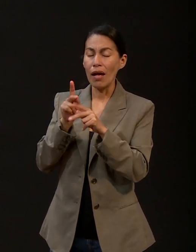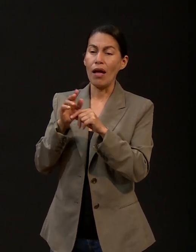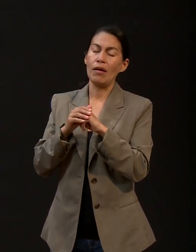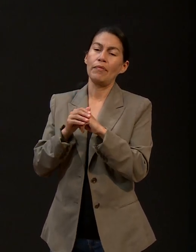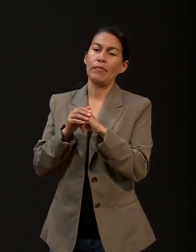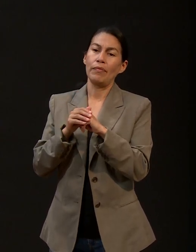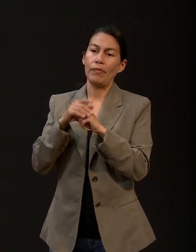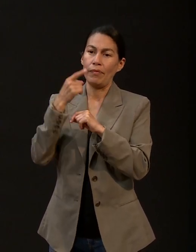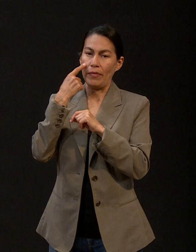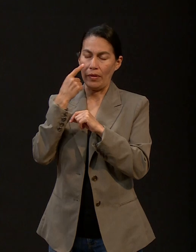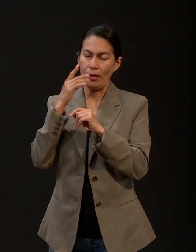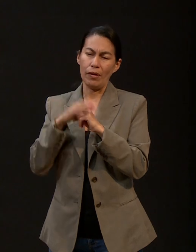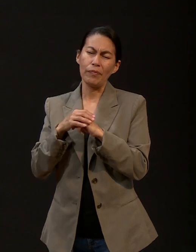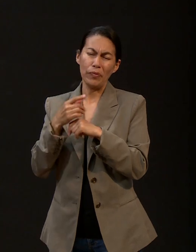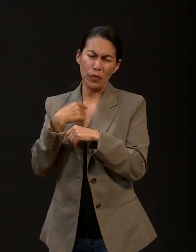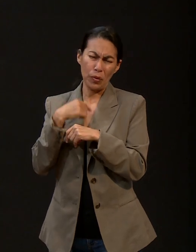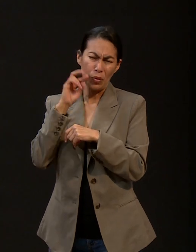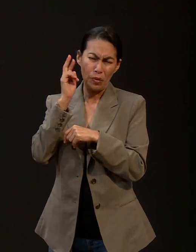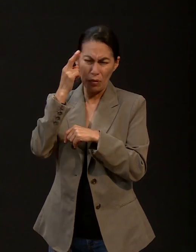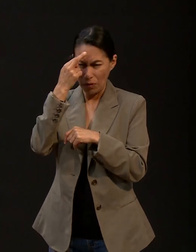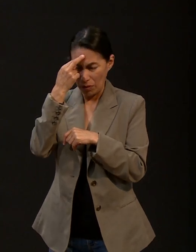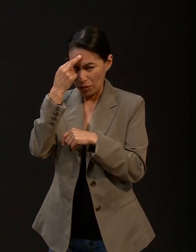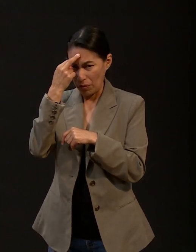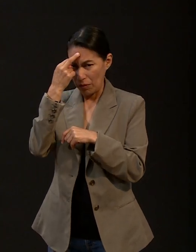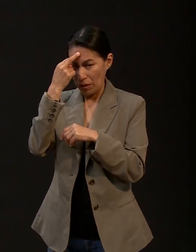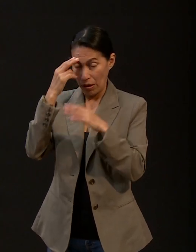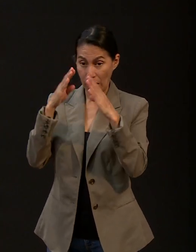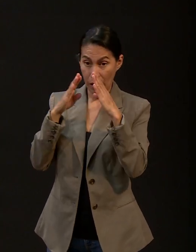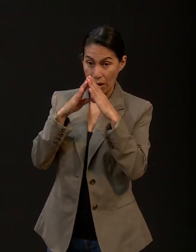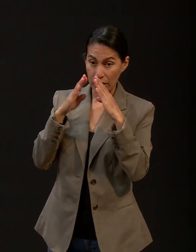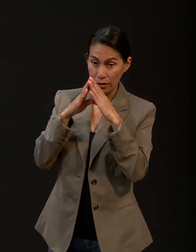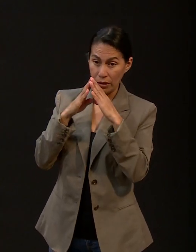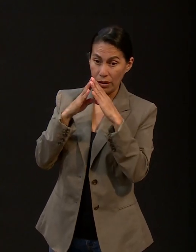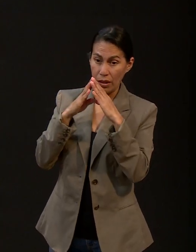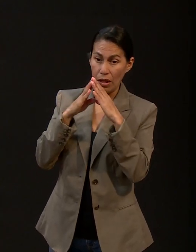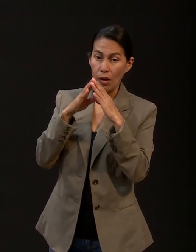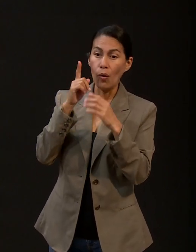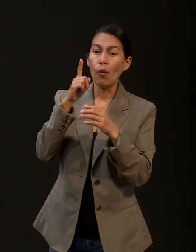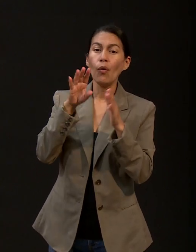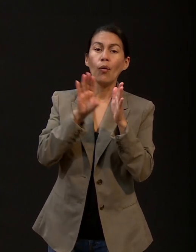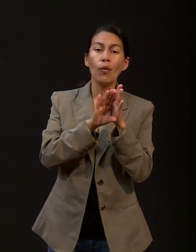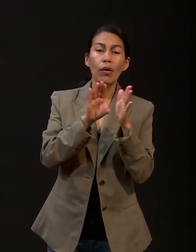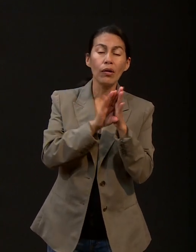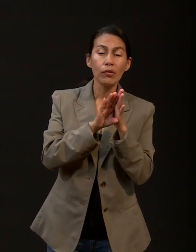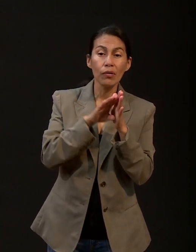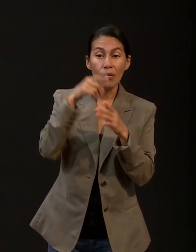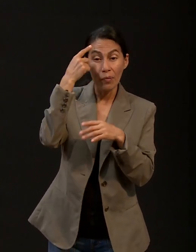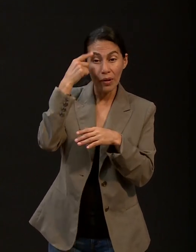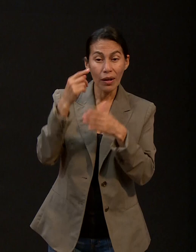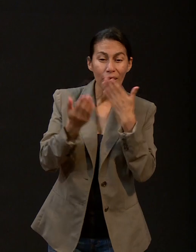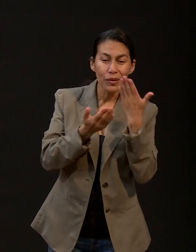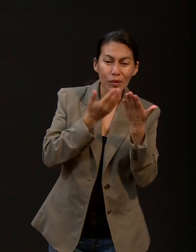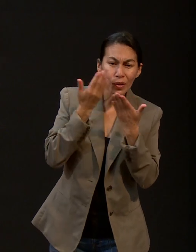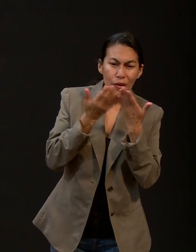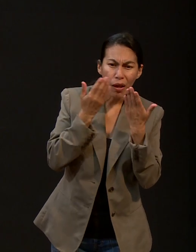de una manera visual. Recuerdo que en casa tenemos una habitación exclusiva para el estudio. Entonces ahí el